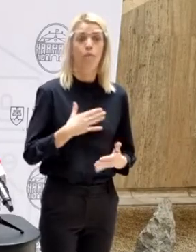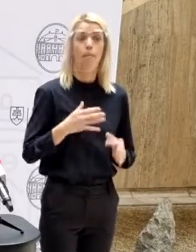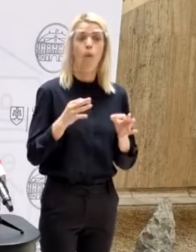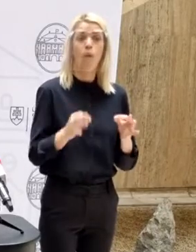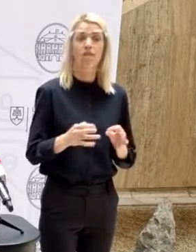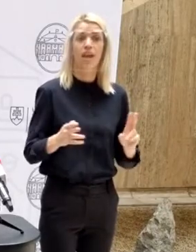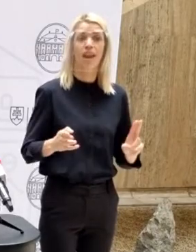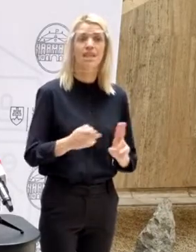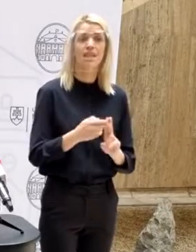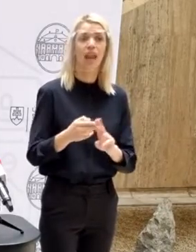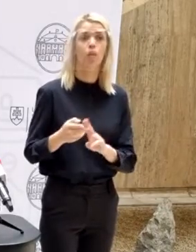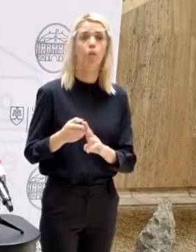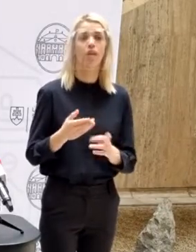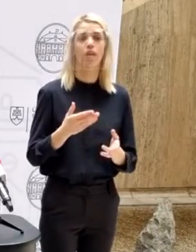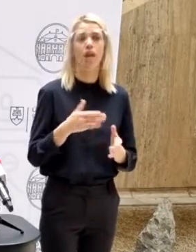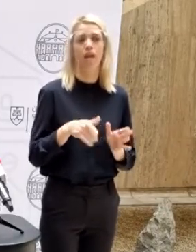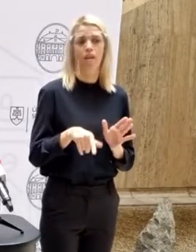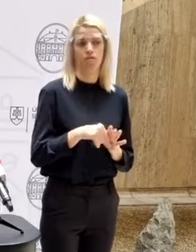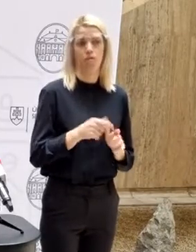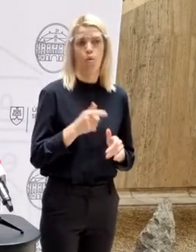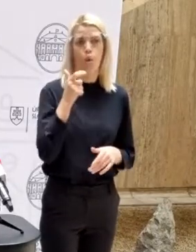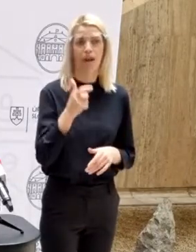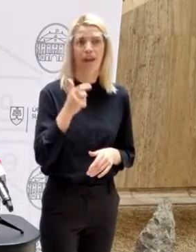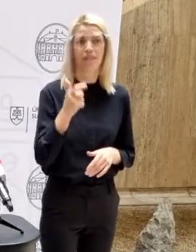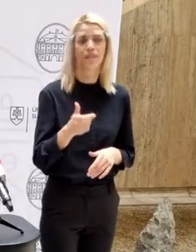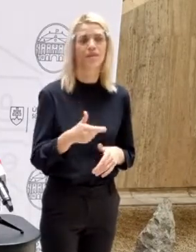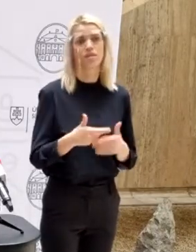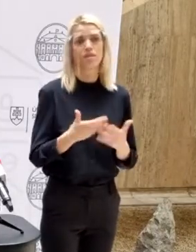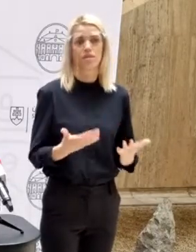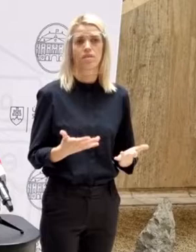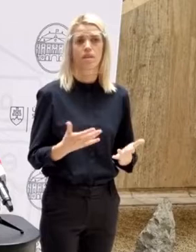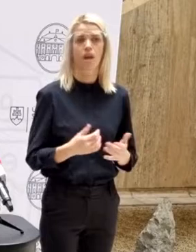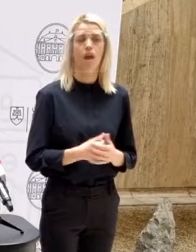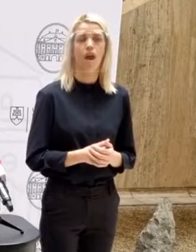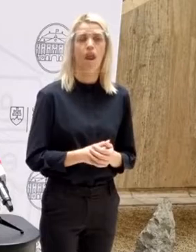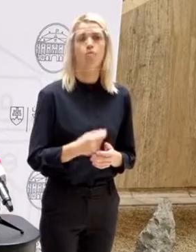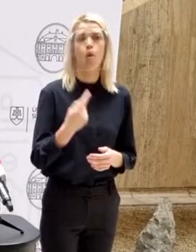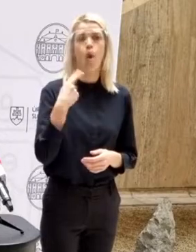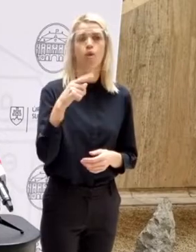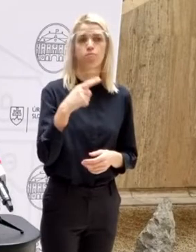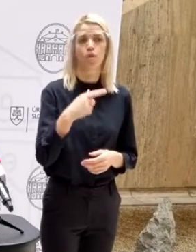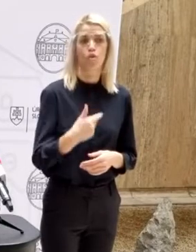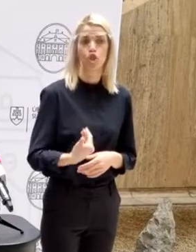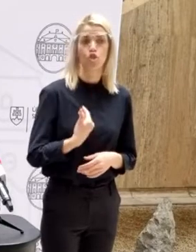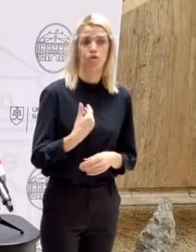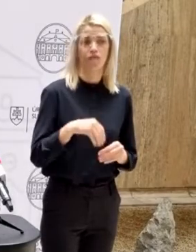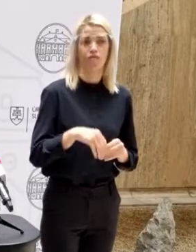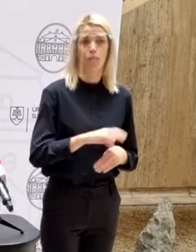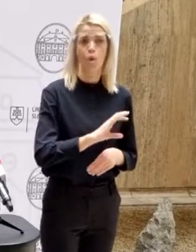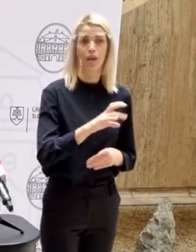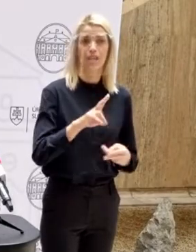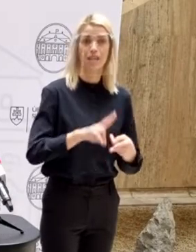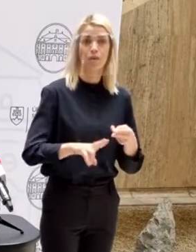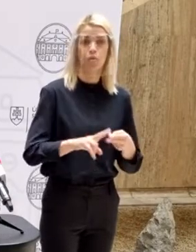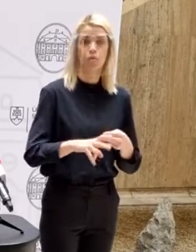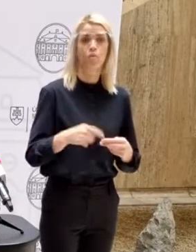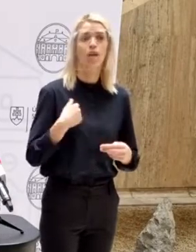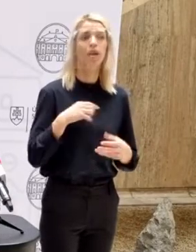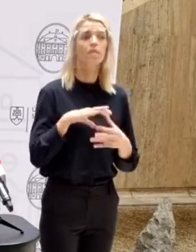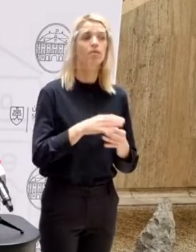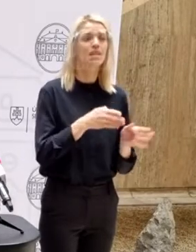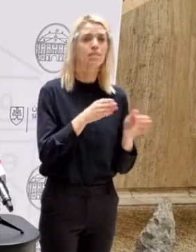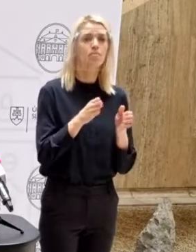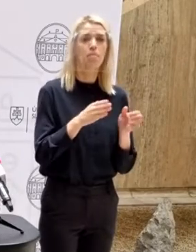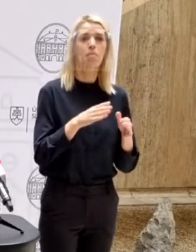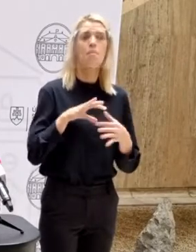stretnutie s jednotlivými organizáciami, respektíve odbormi školstva na okresných úradov, aby sme ich nasmerovali v